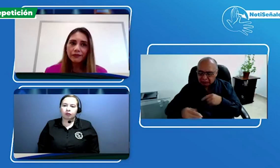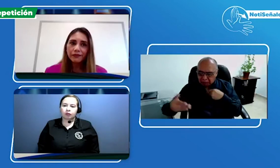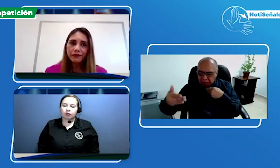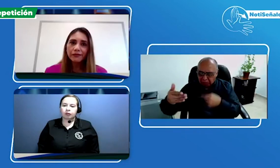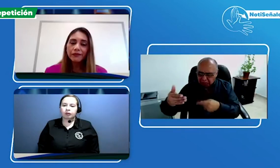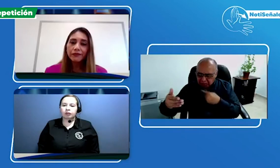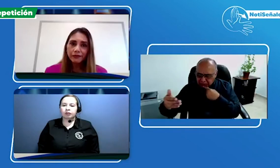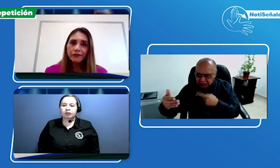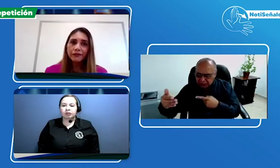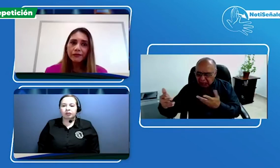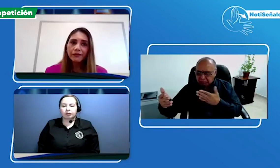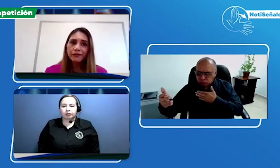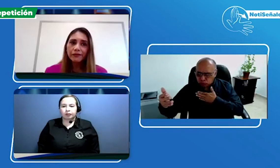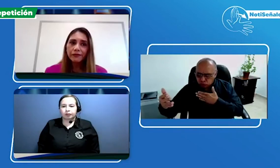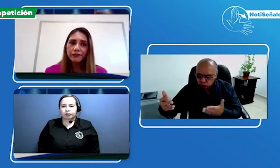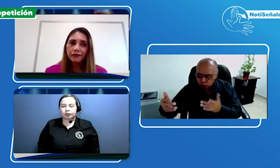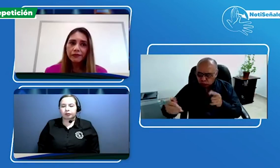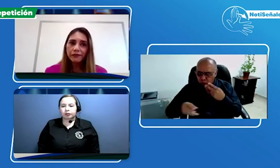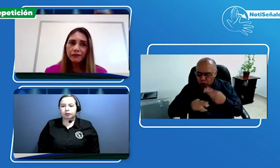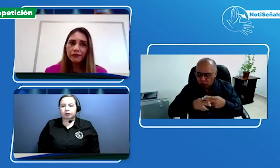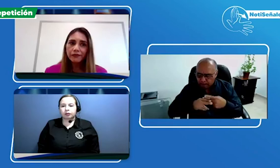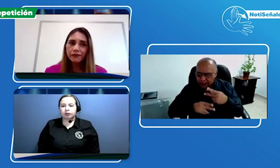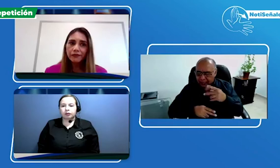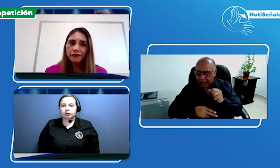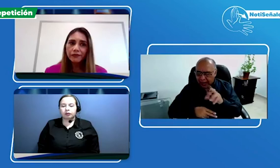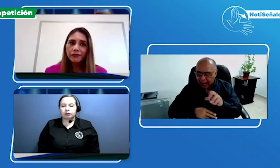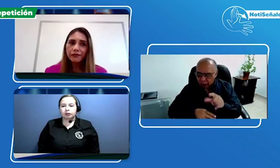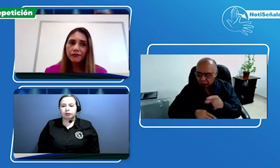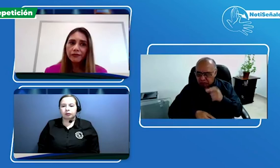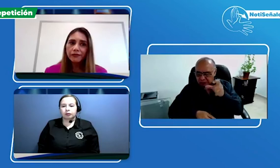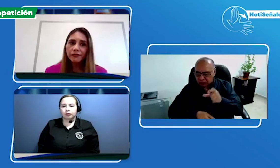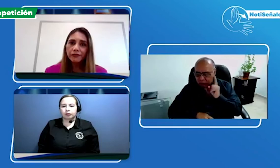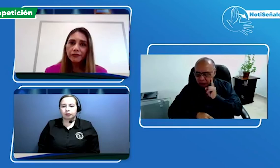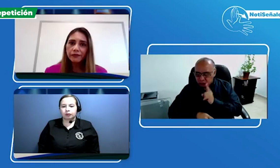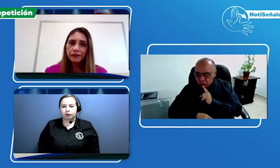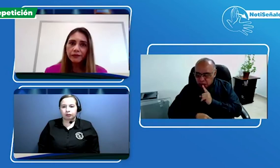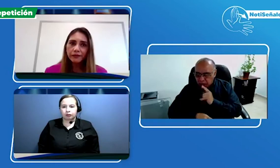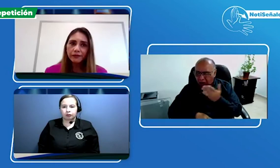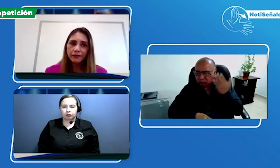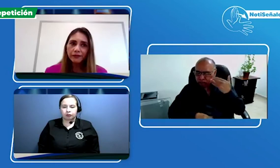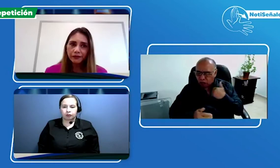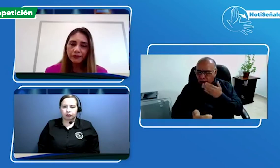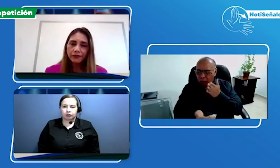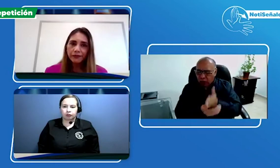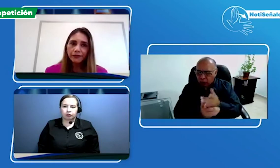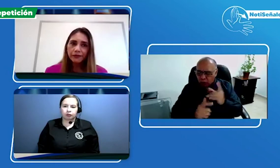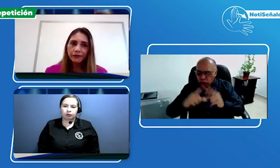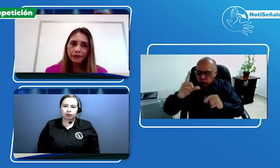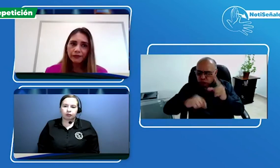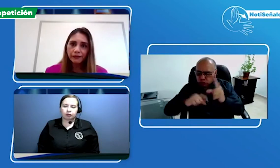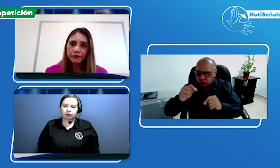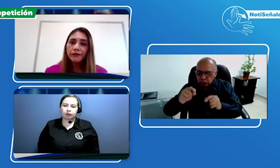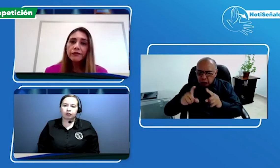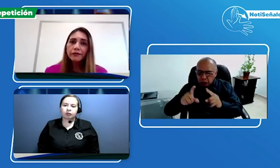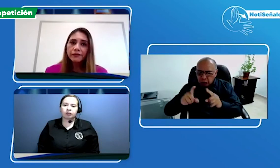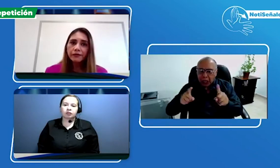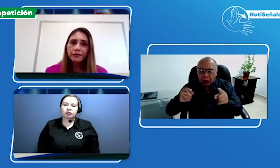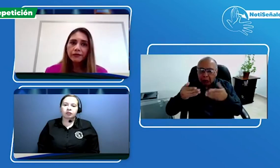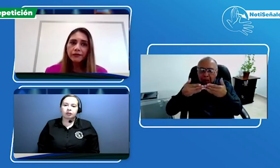una persona que se llama Carol y dice, bueno, yo soy Carol, soy una persona sorda, me acerqué a